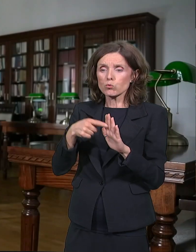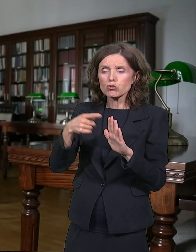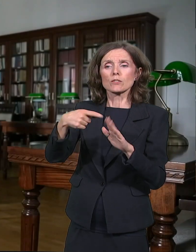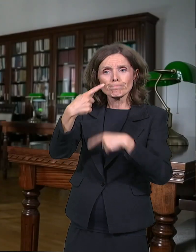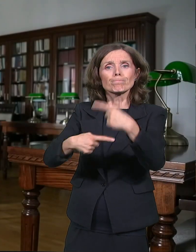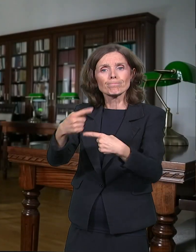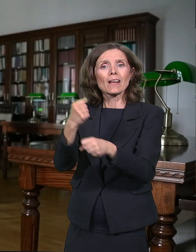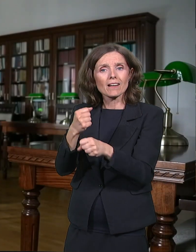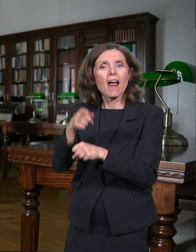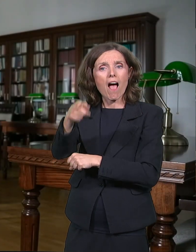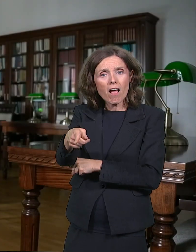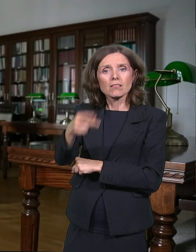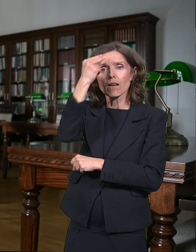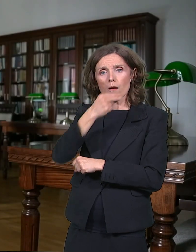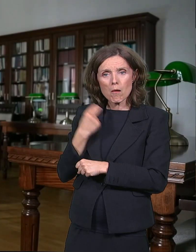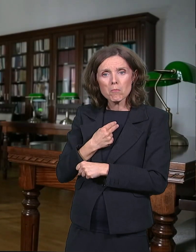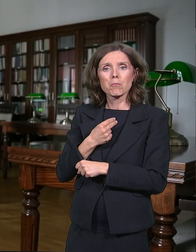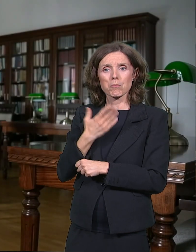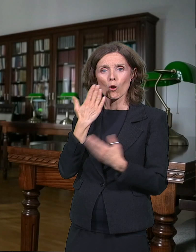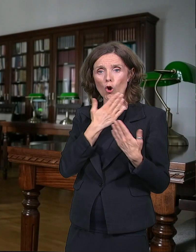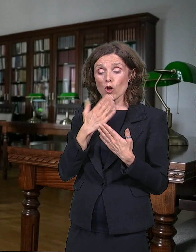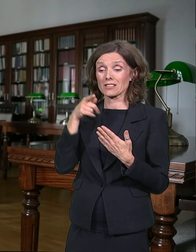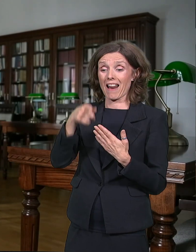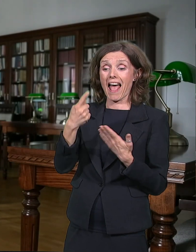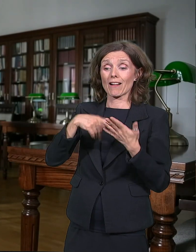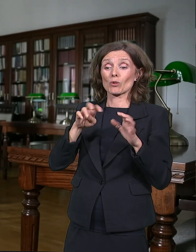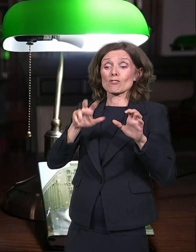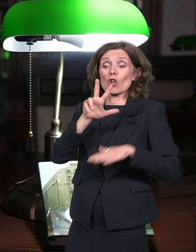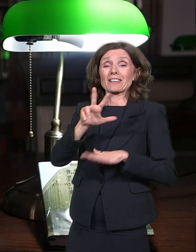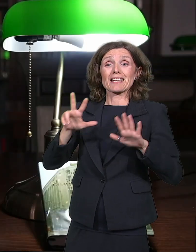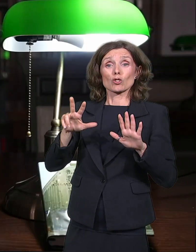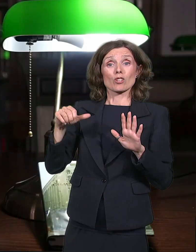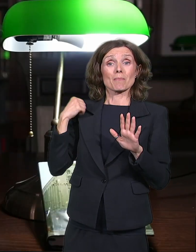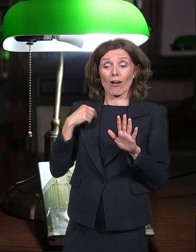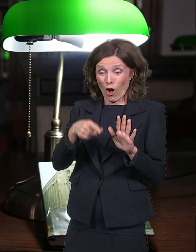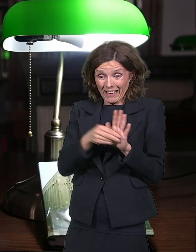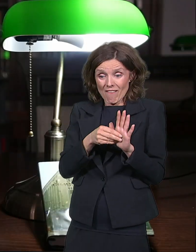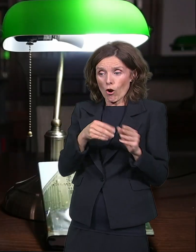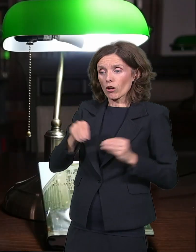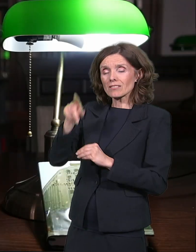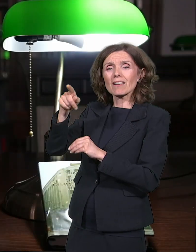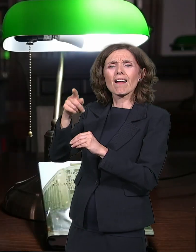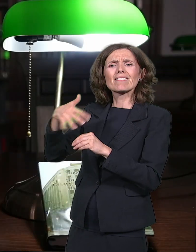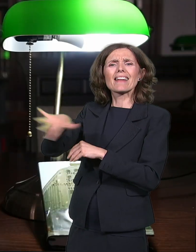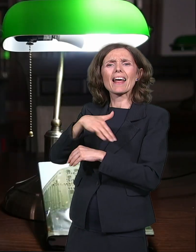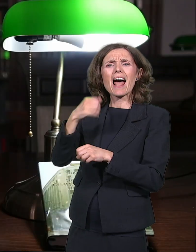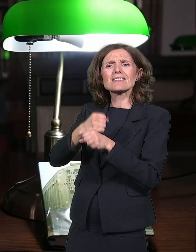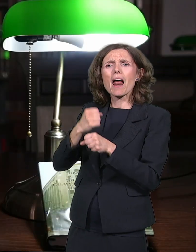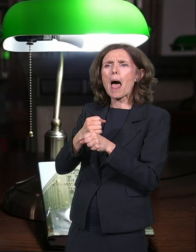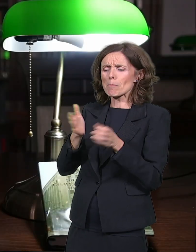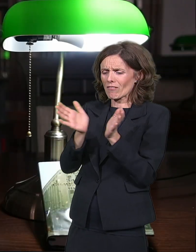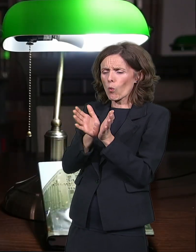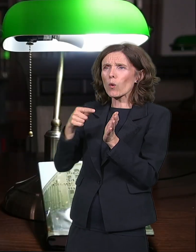Istog fonda sagrađena je 1938. u Beogradu, na terazijama Ugaona petospratnica, sa